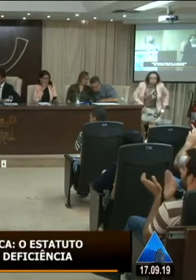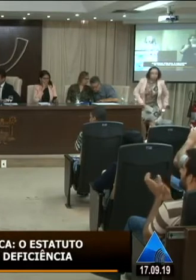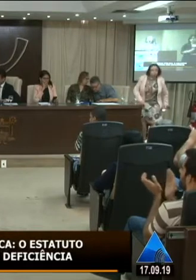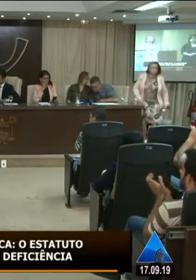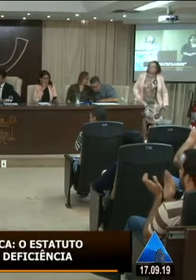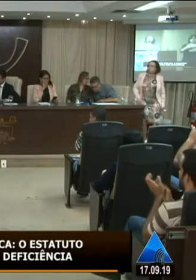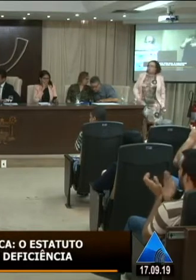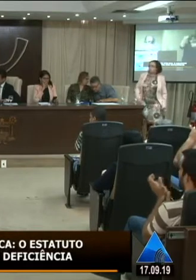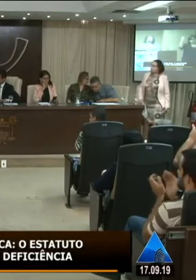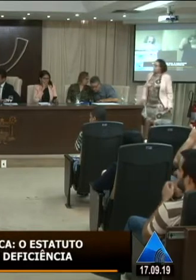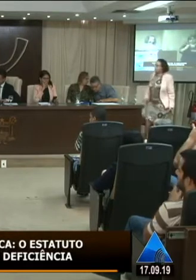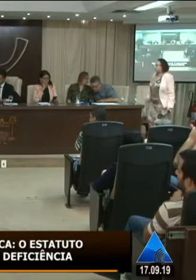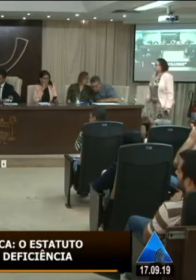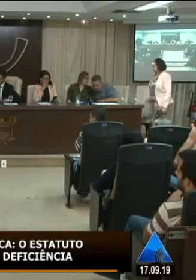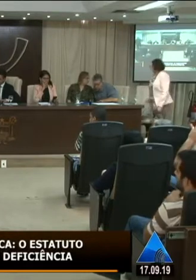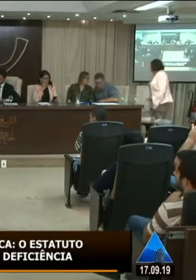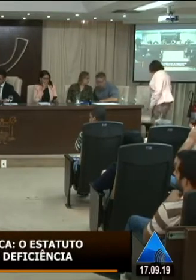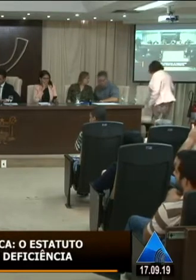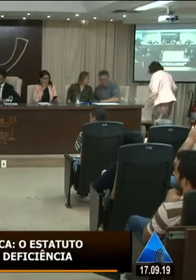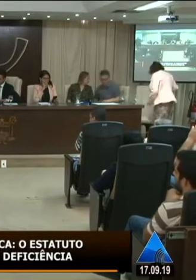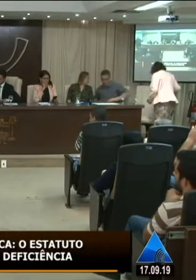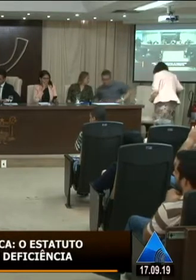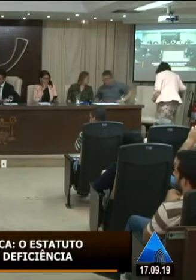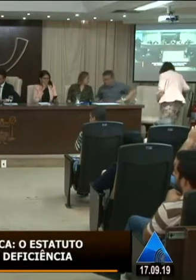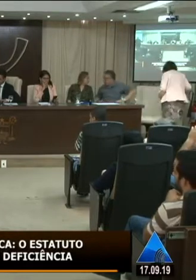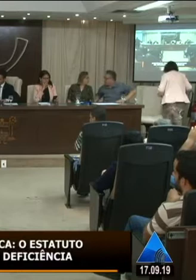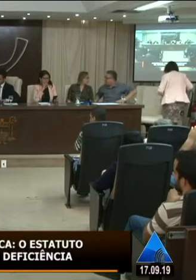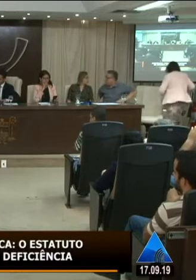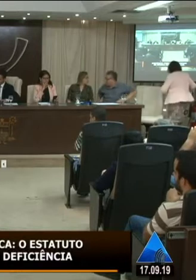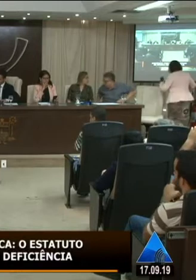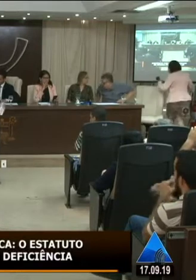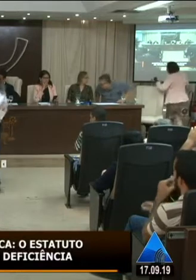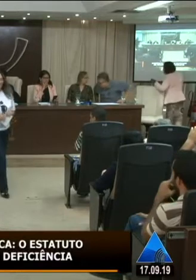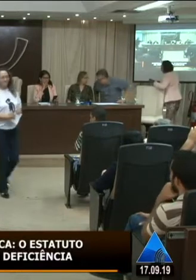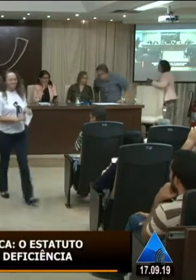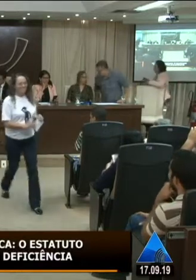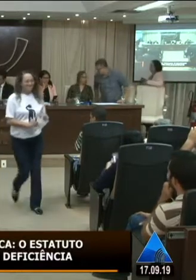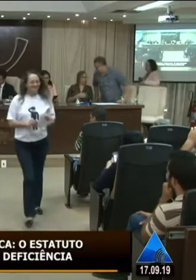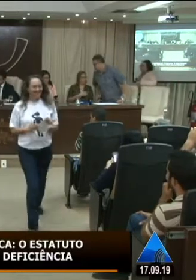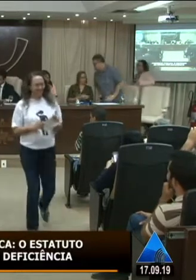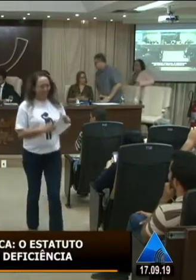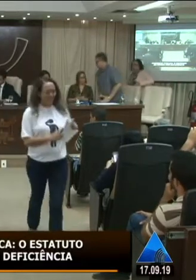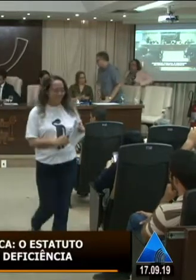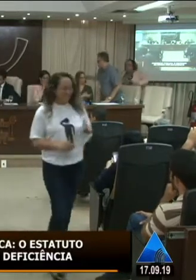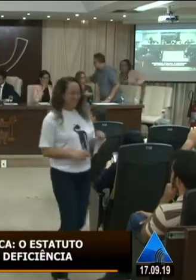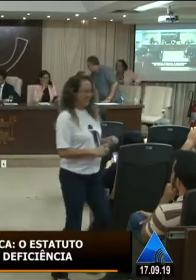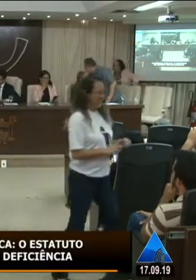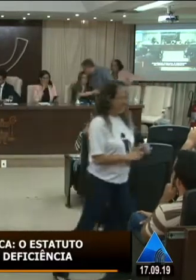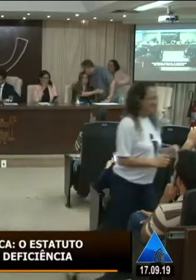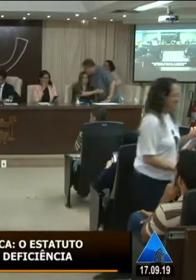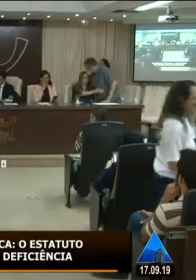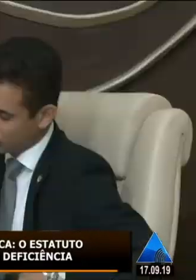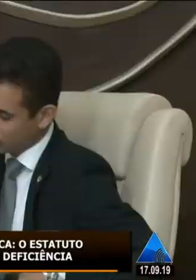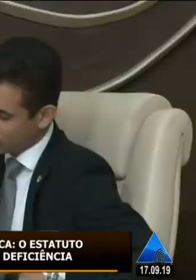Agradeço, Ana Maria. Vou convidar agora a Juliana Pinheiro, do Centro de Apoio Pedagógico para